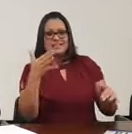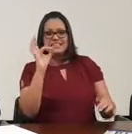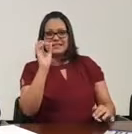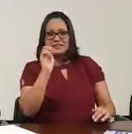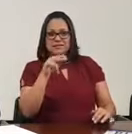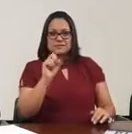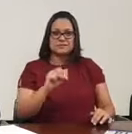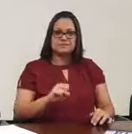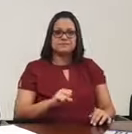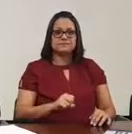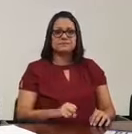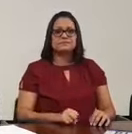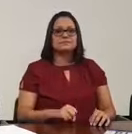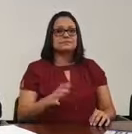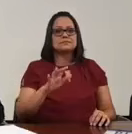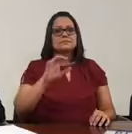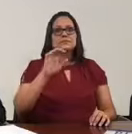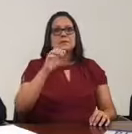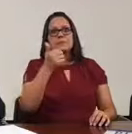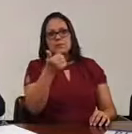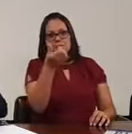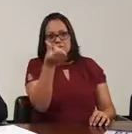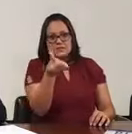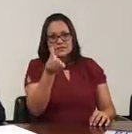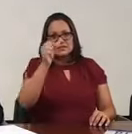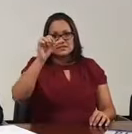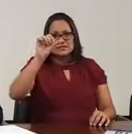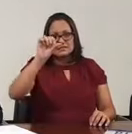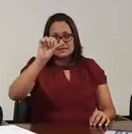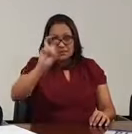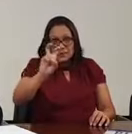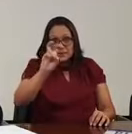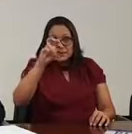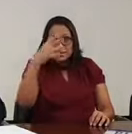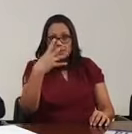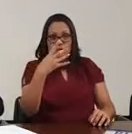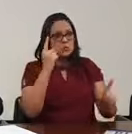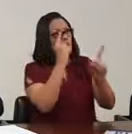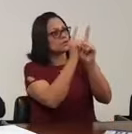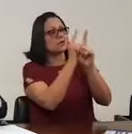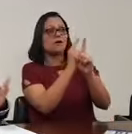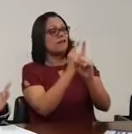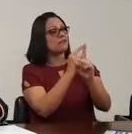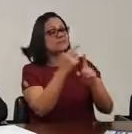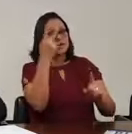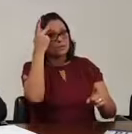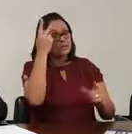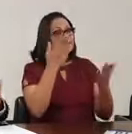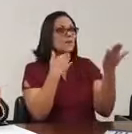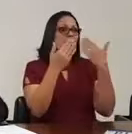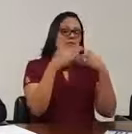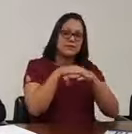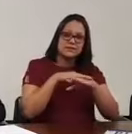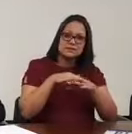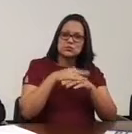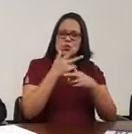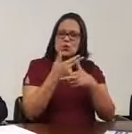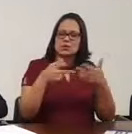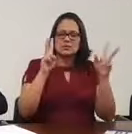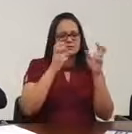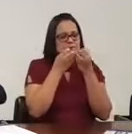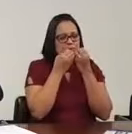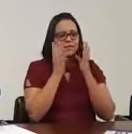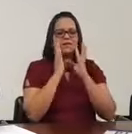64, menos 10, 54 anos depois, encontrei em São Paulo. E conversamos algumas coisas, foi muito